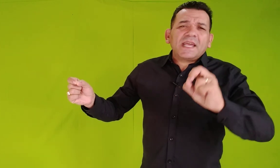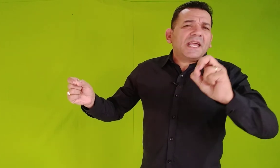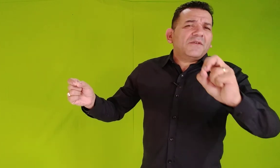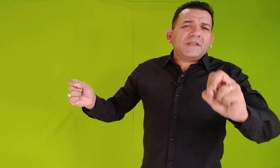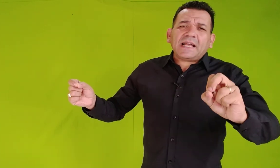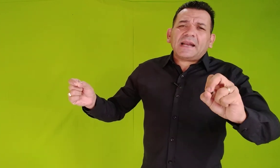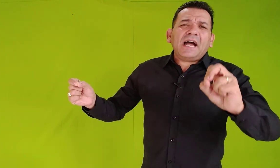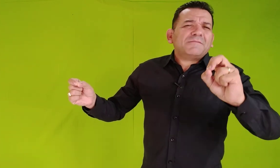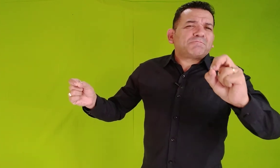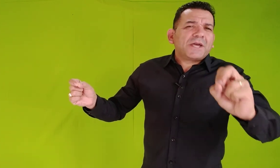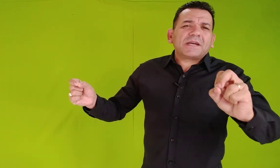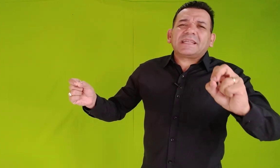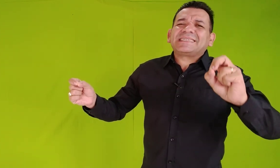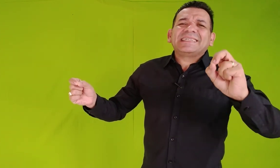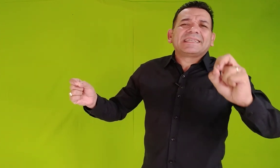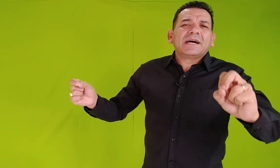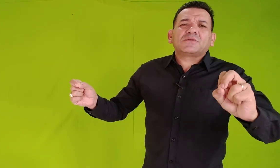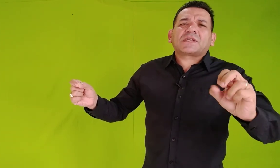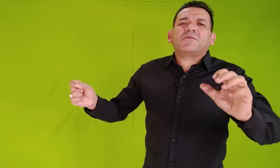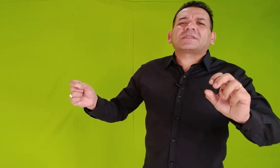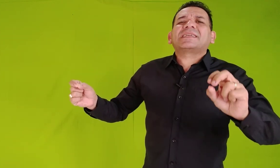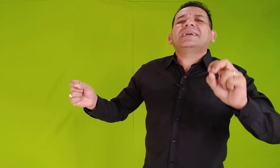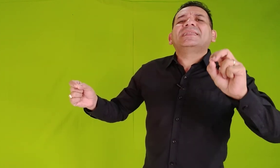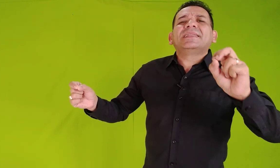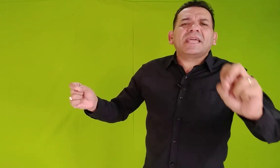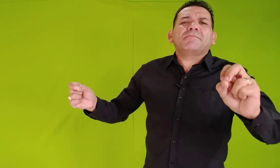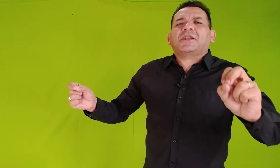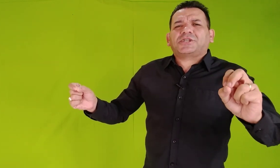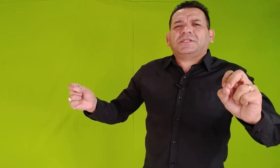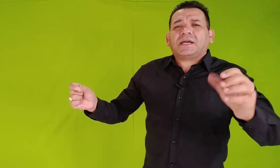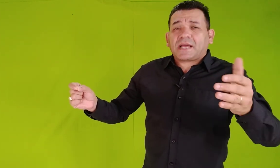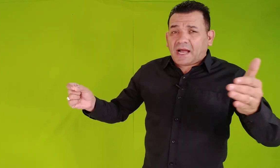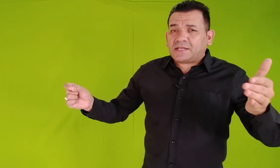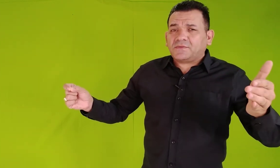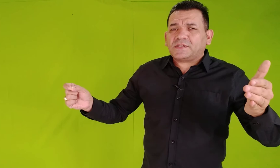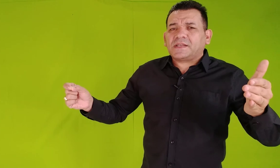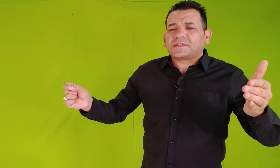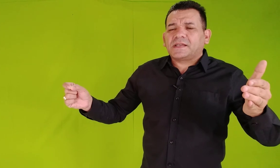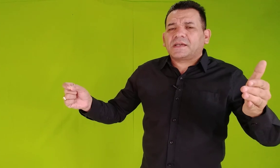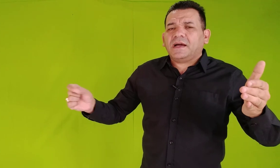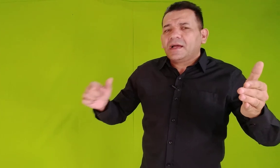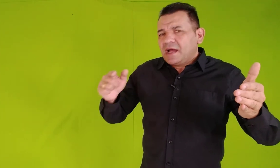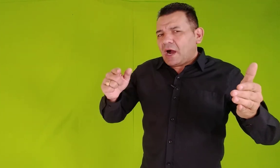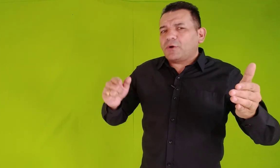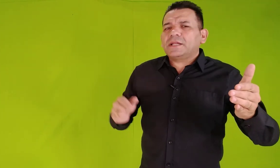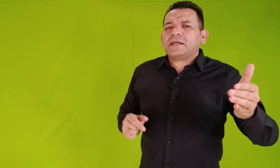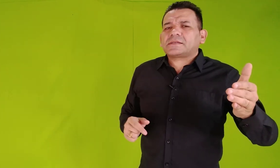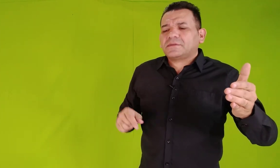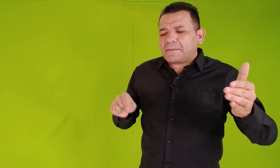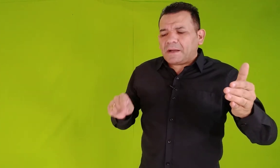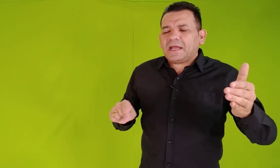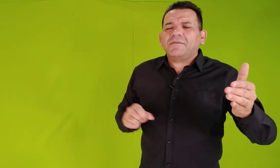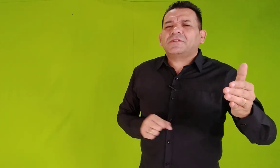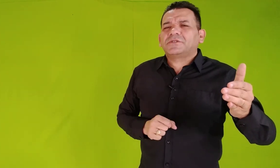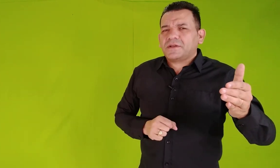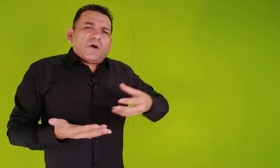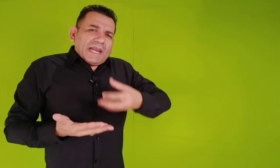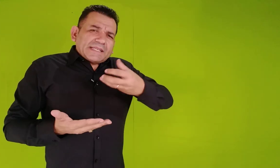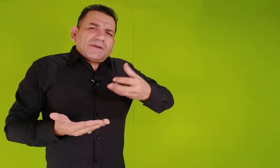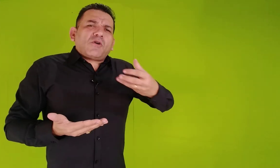evitará perdas e danos que você nem imagina, caso você siga a orientação da palavra de Deus. Com relação a